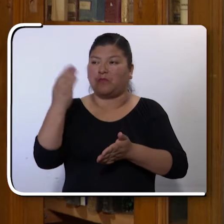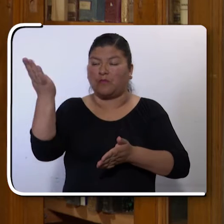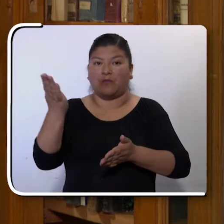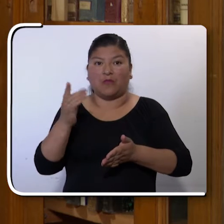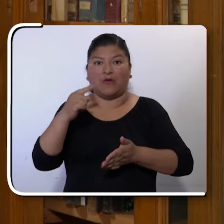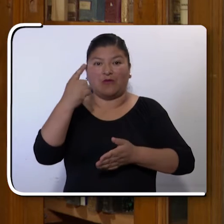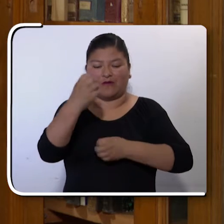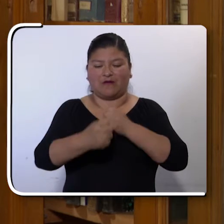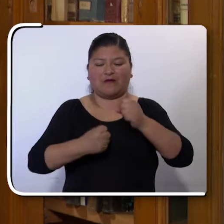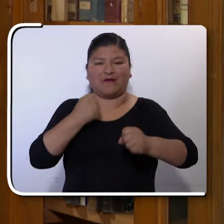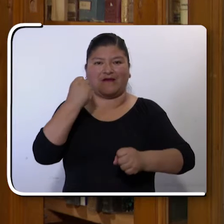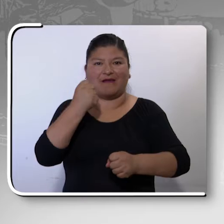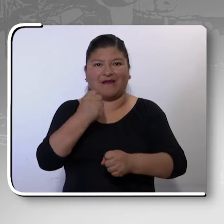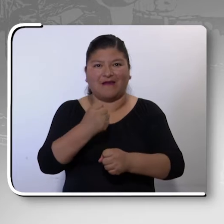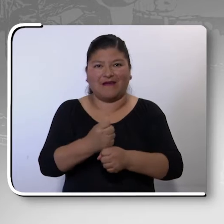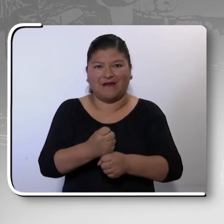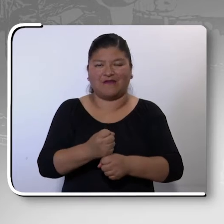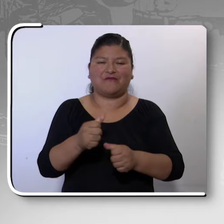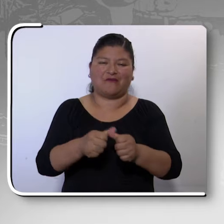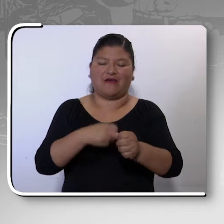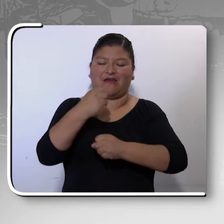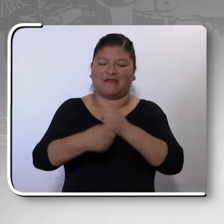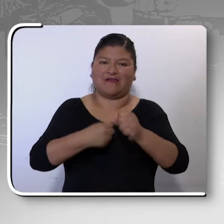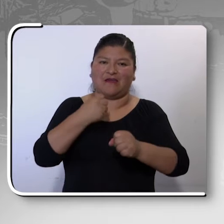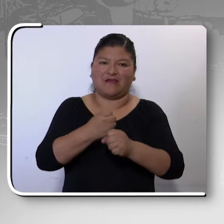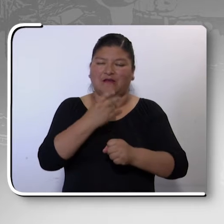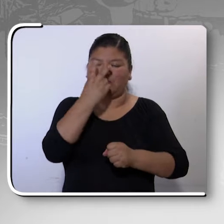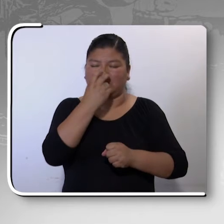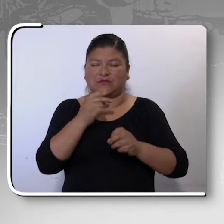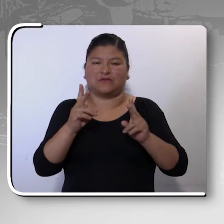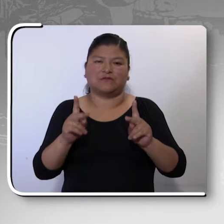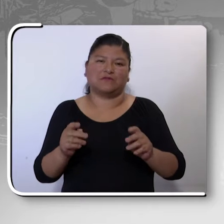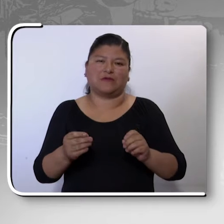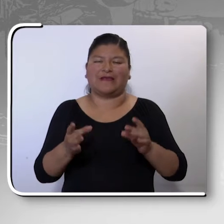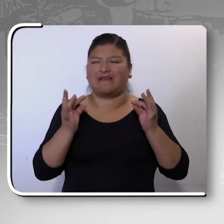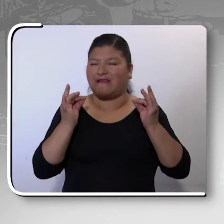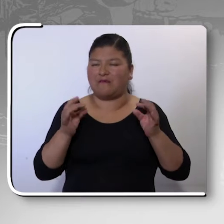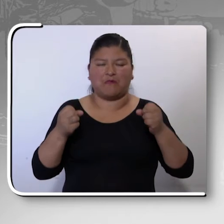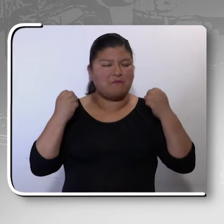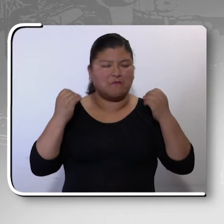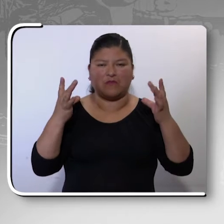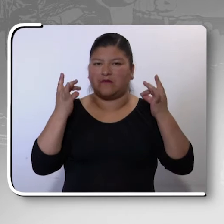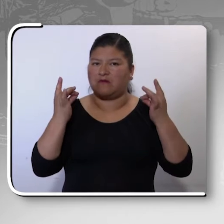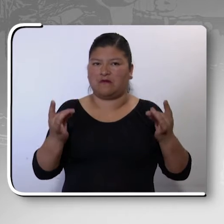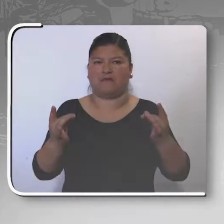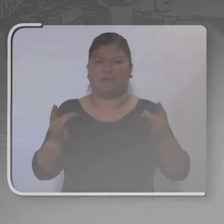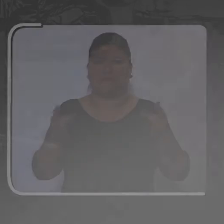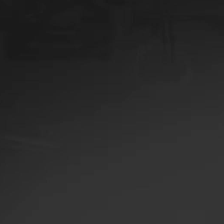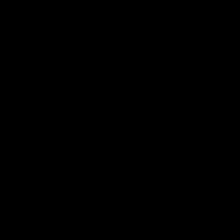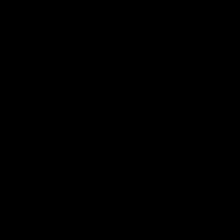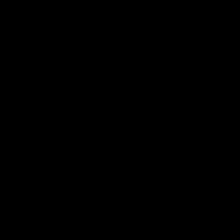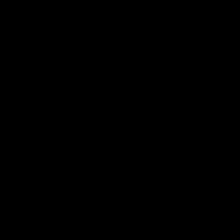anual para todas las personas con discapacidad que tienen discapacidad grave o muy grave.